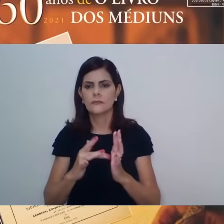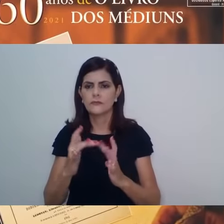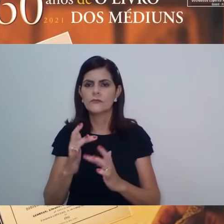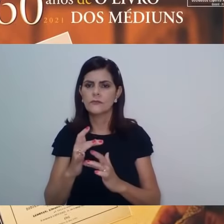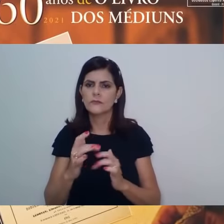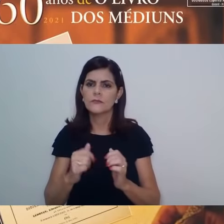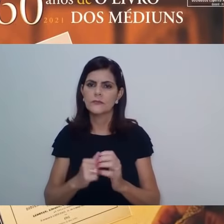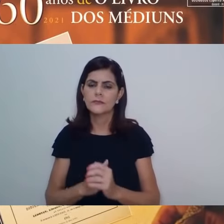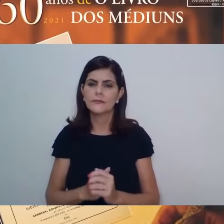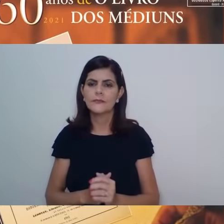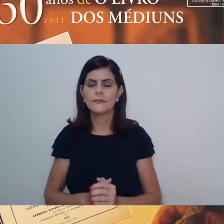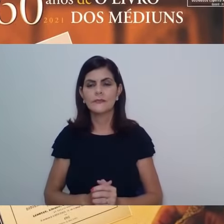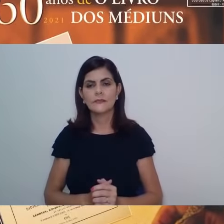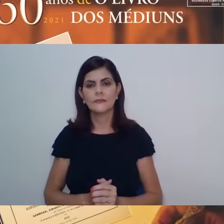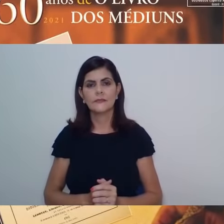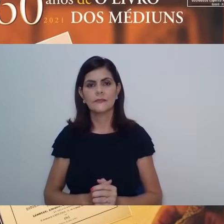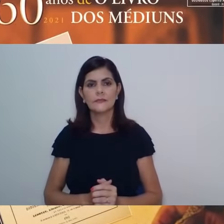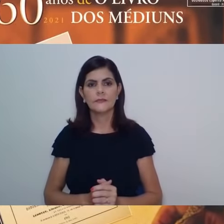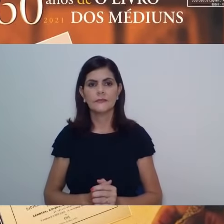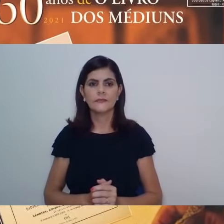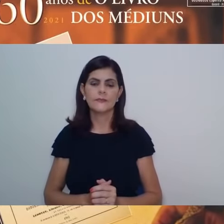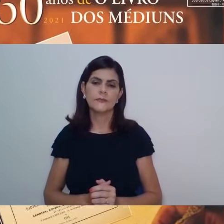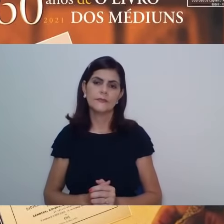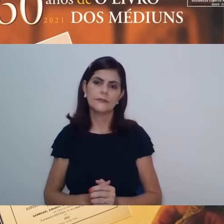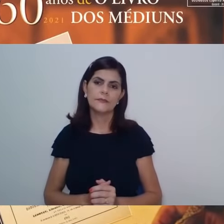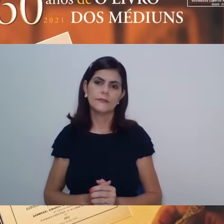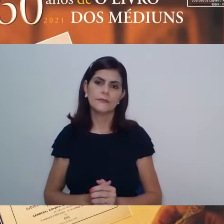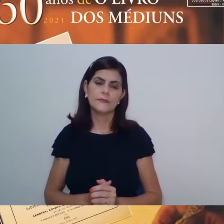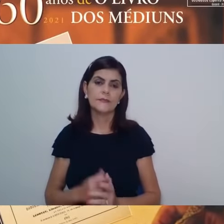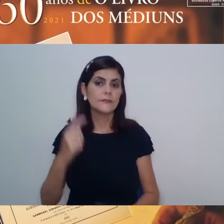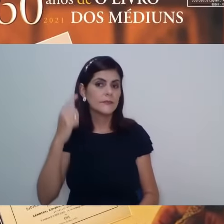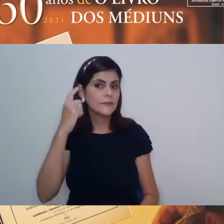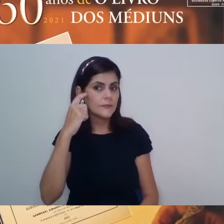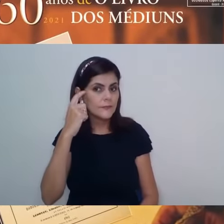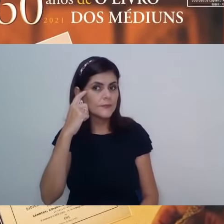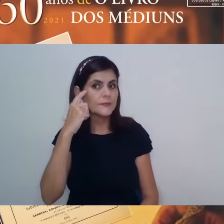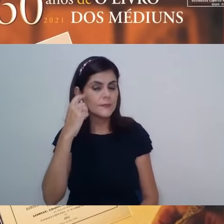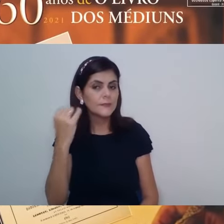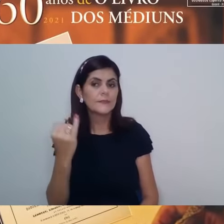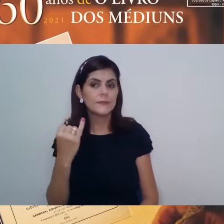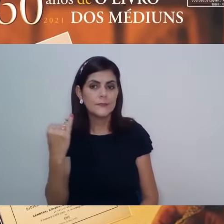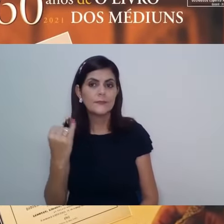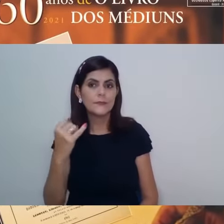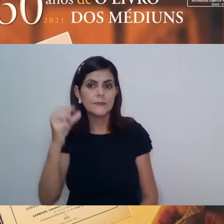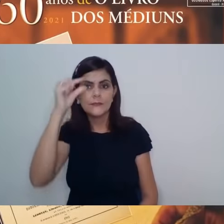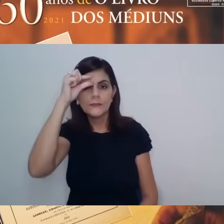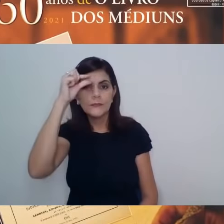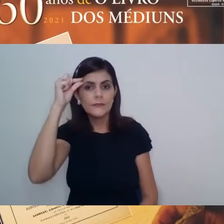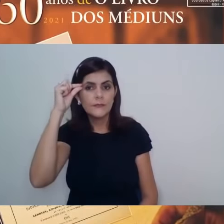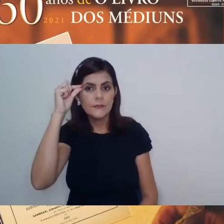mestre. E é interessante pensarmos que Emmanuel traz esta mensagem